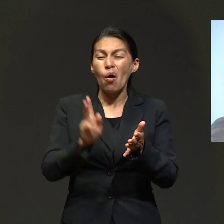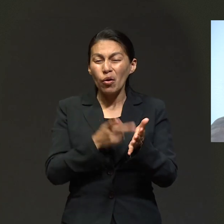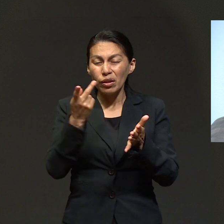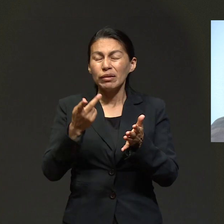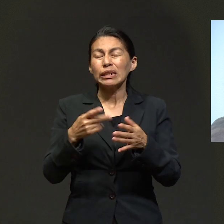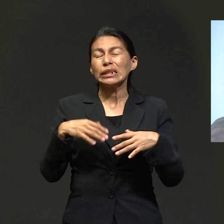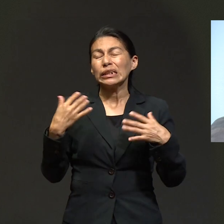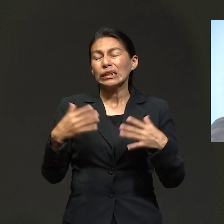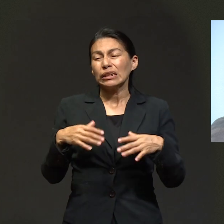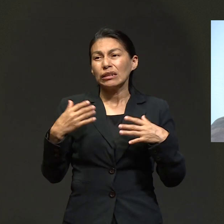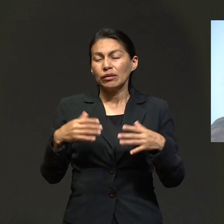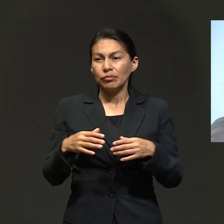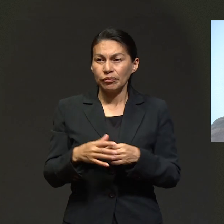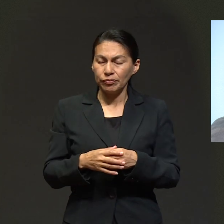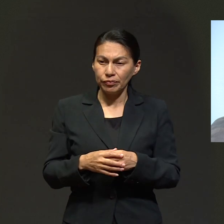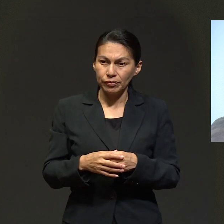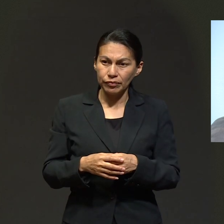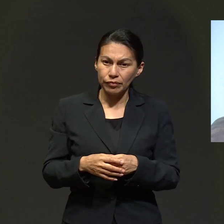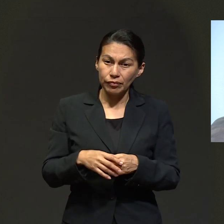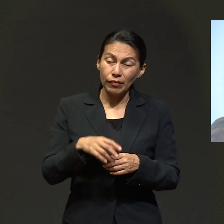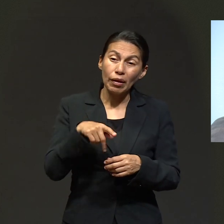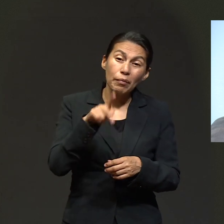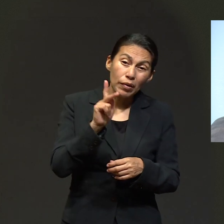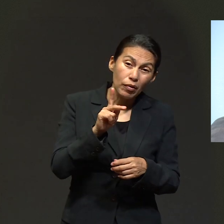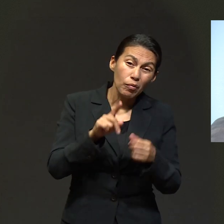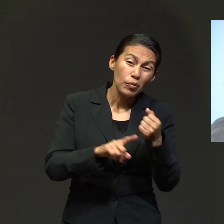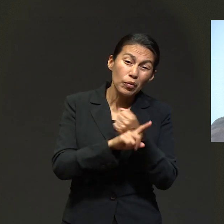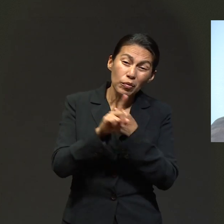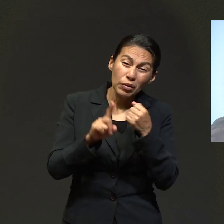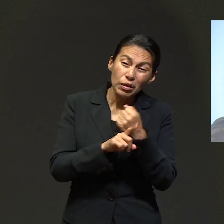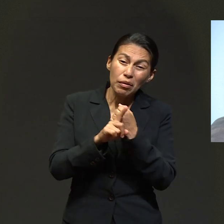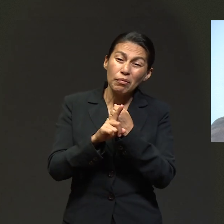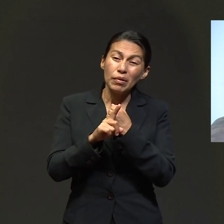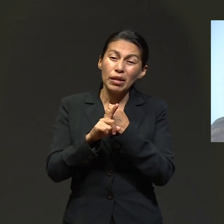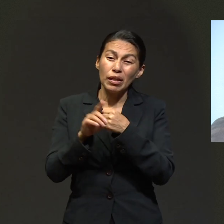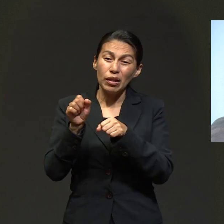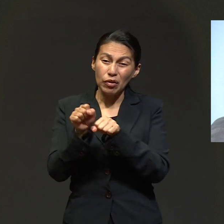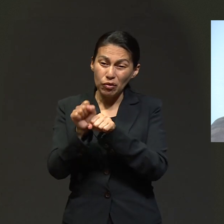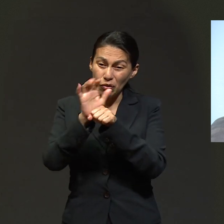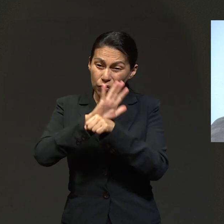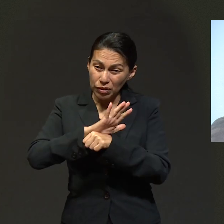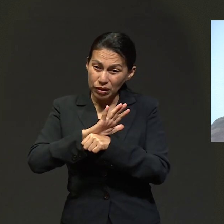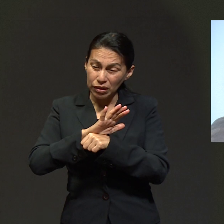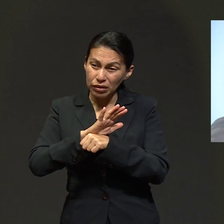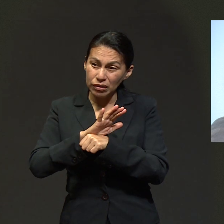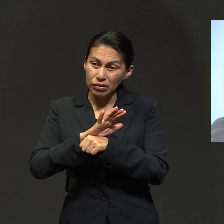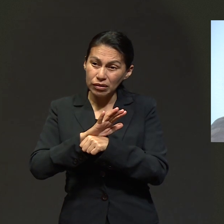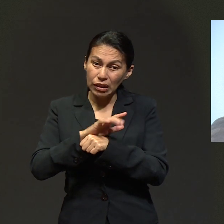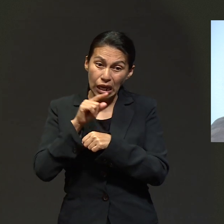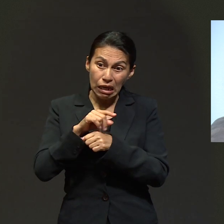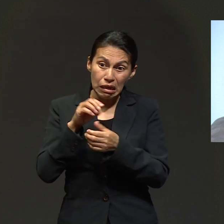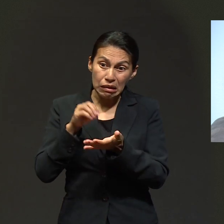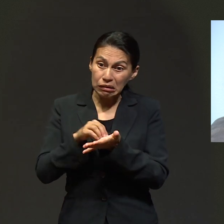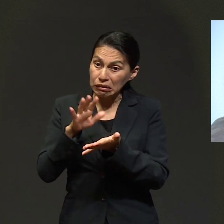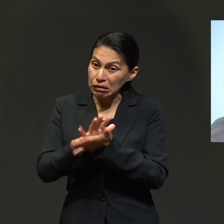que yo... Se me había reactivado nuevamente el cáncer. Pero como estaba el problema este del COVID,